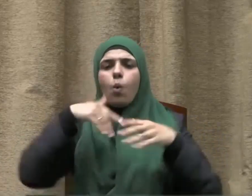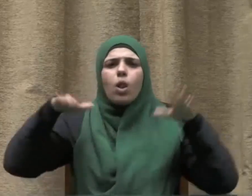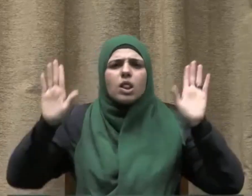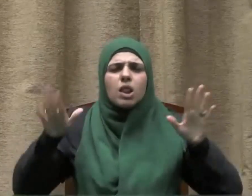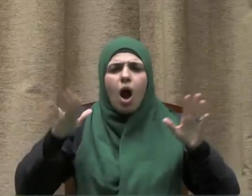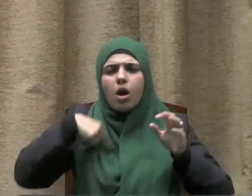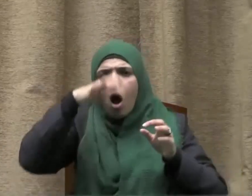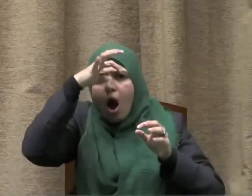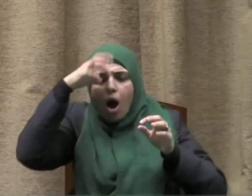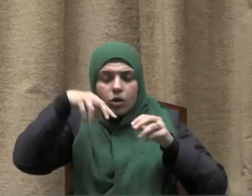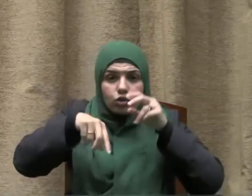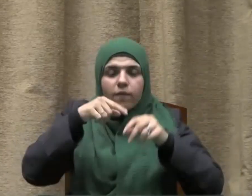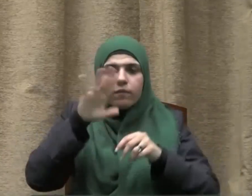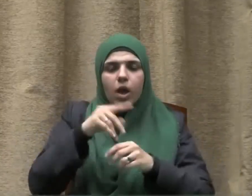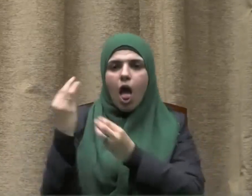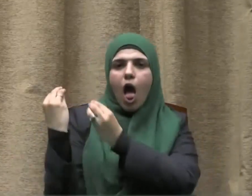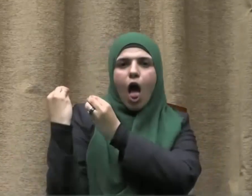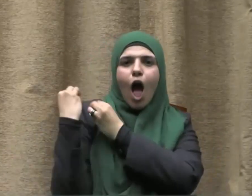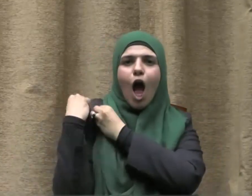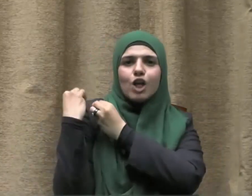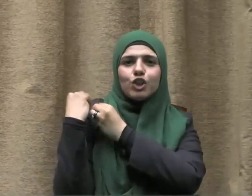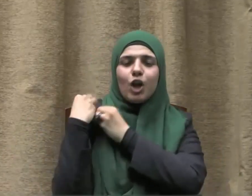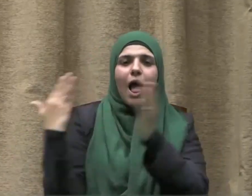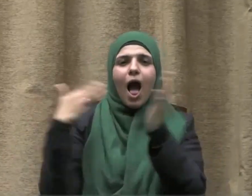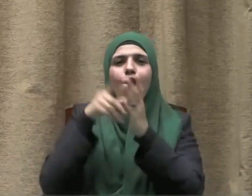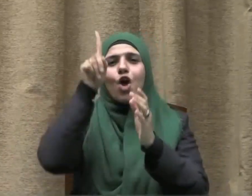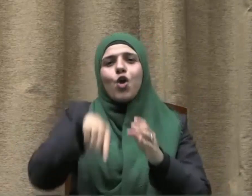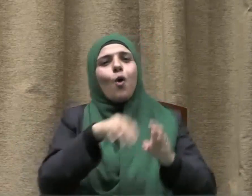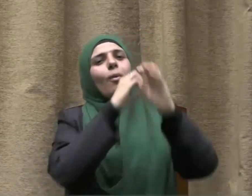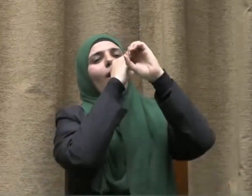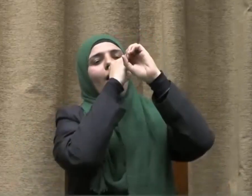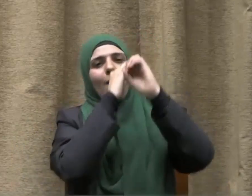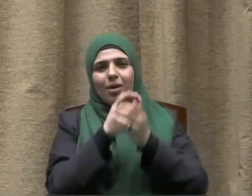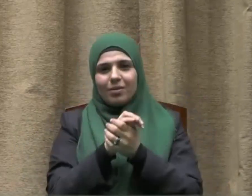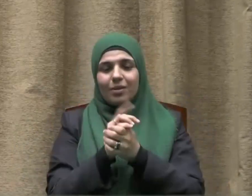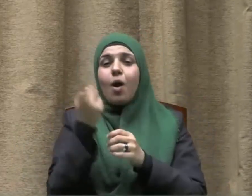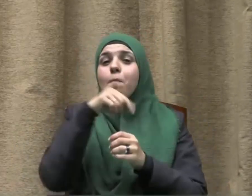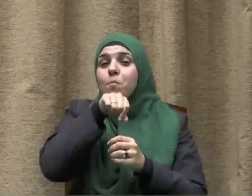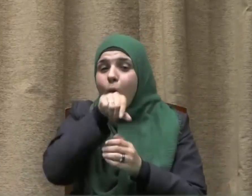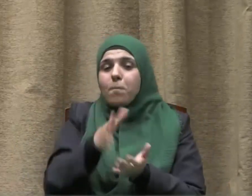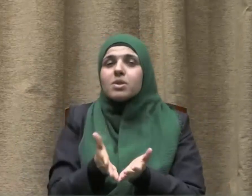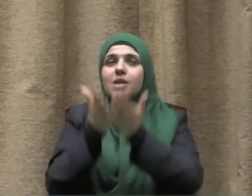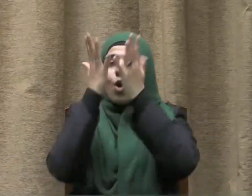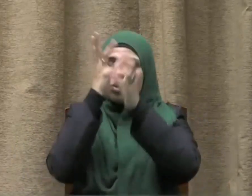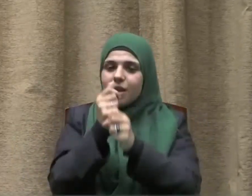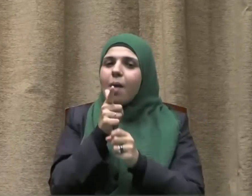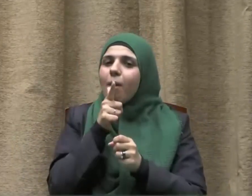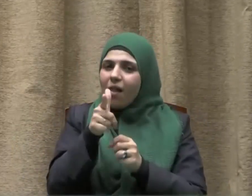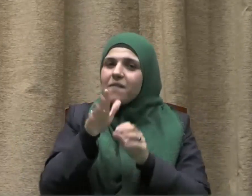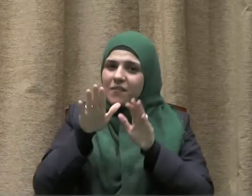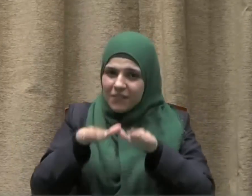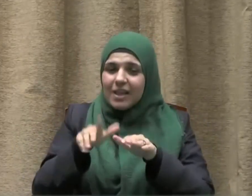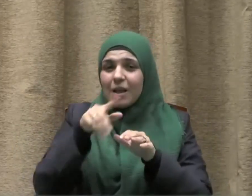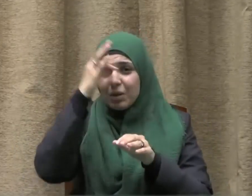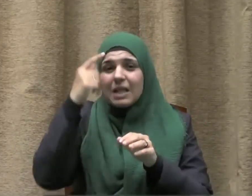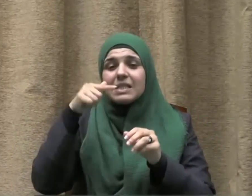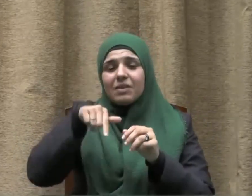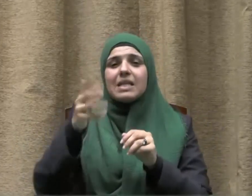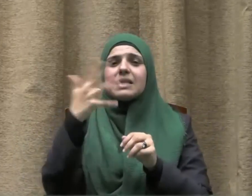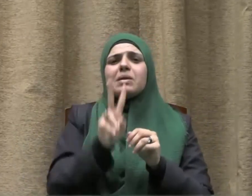طائر إلا آجره الله يوم القيامة ويقول صلى الله عليه وسلم سبع